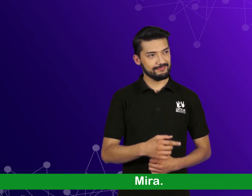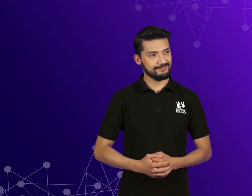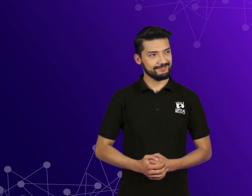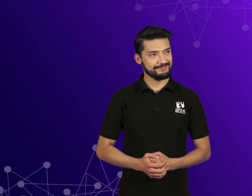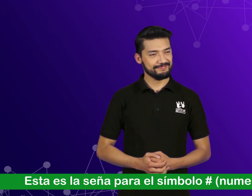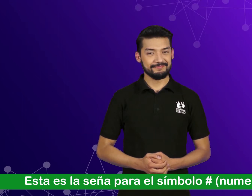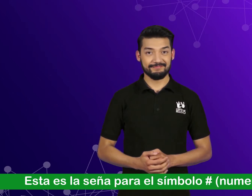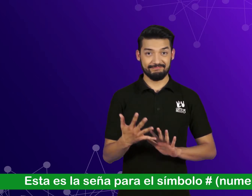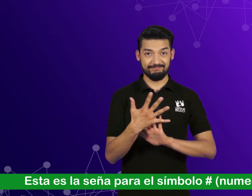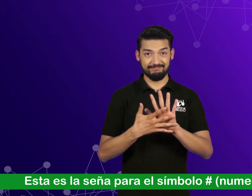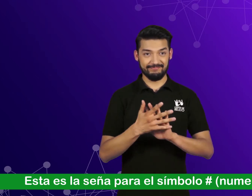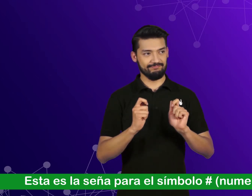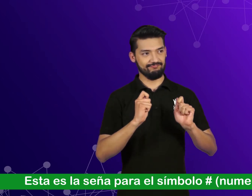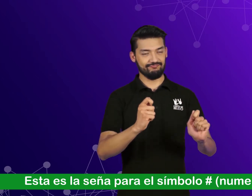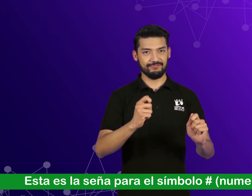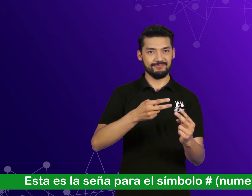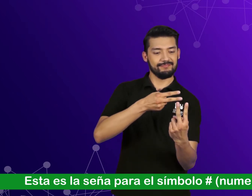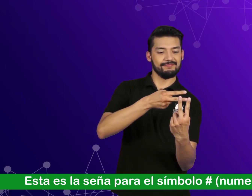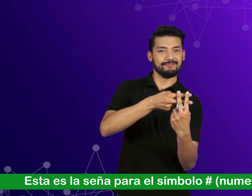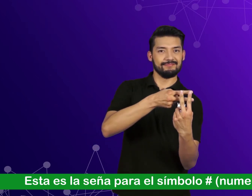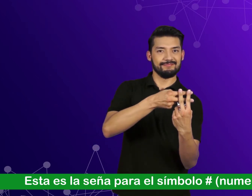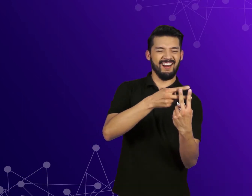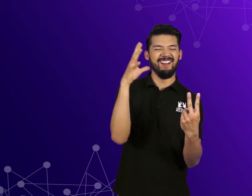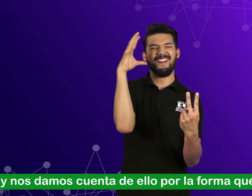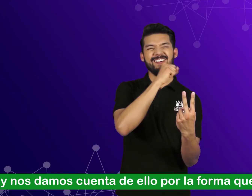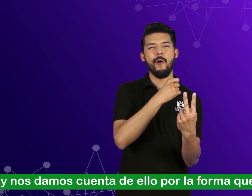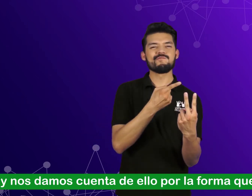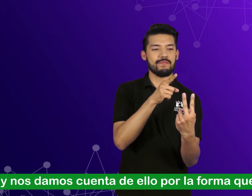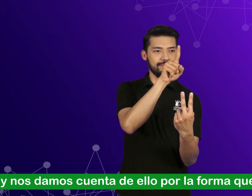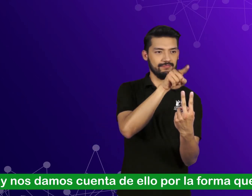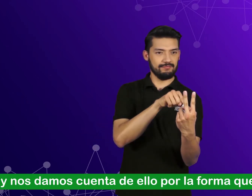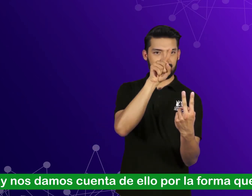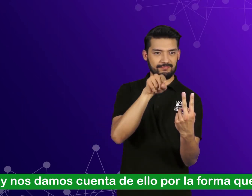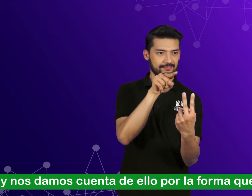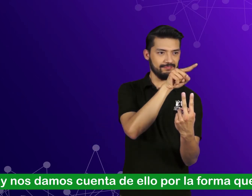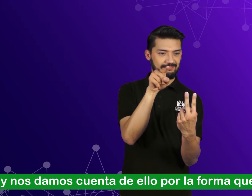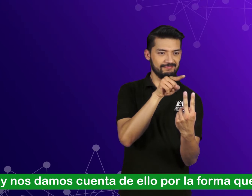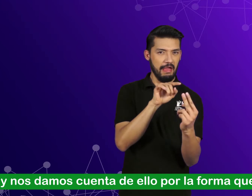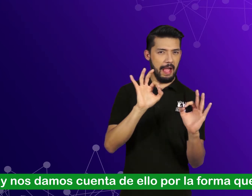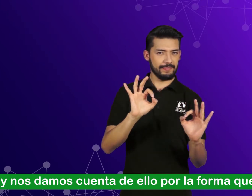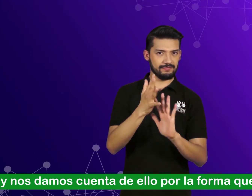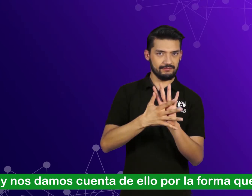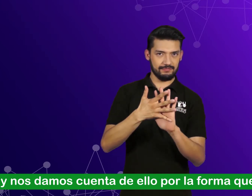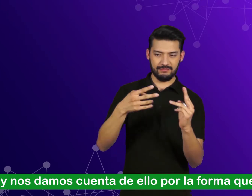Mira, esta es la seña para el símbolo numeral, y nos damos cuenta de ello por la forma que tiene.